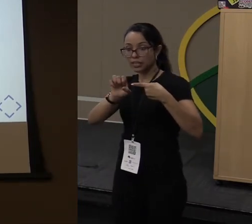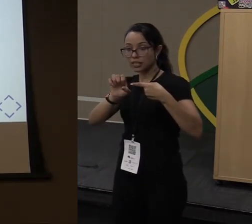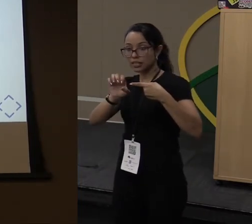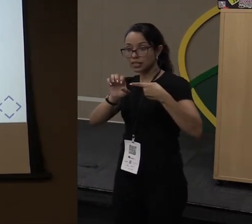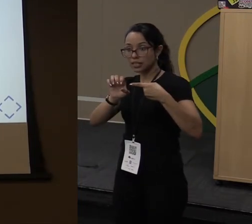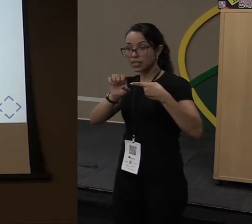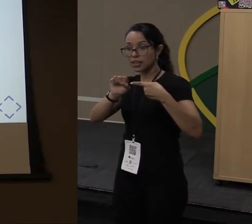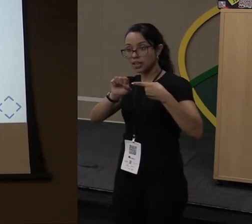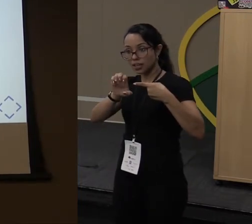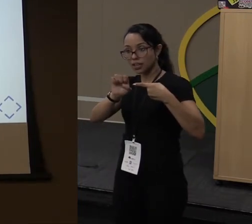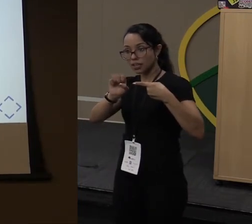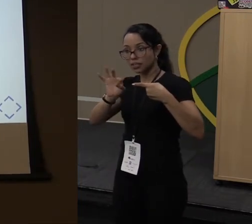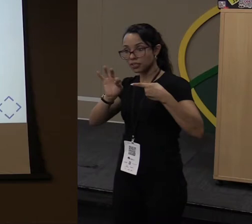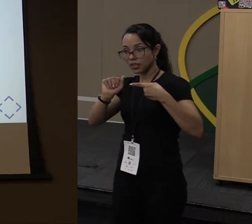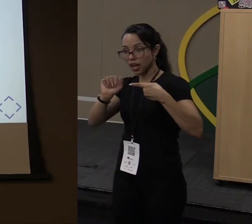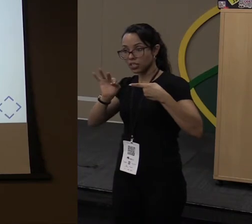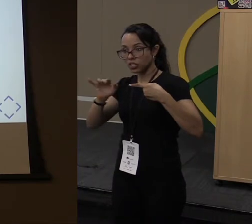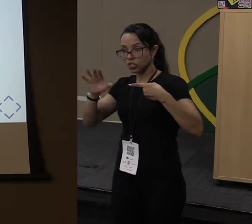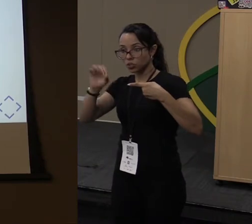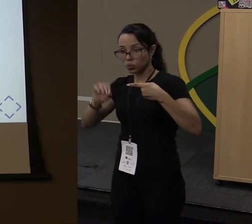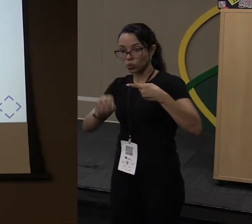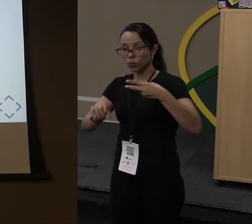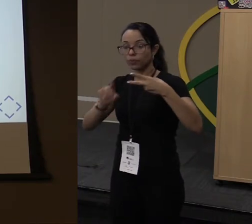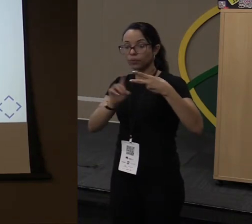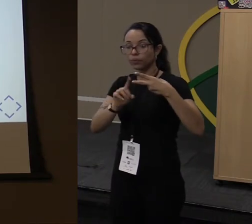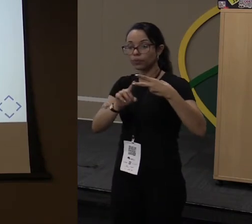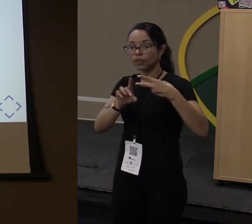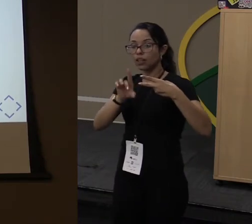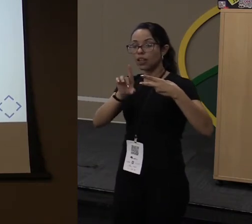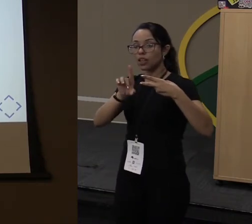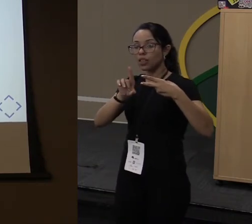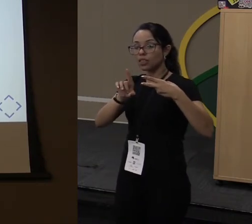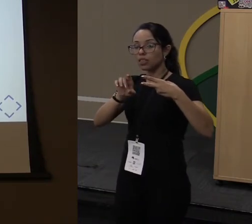diferença entre eles? Alguém sabe me dizer? Alguém conhece o método default?